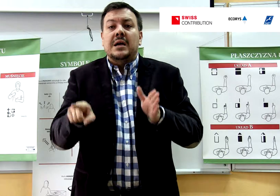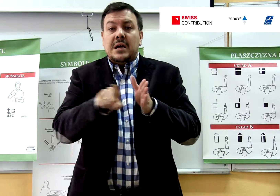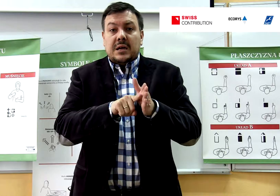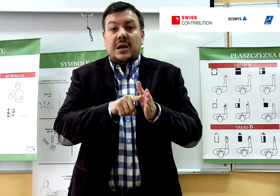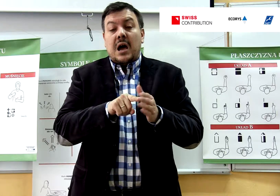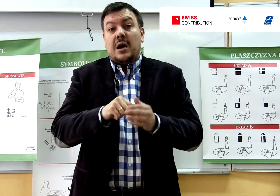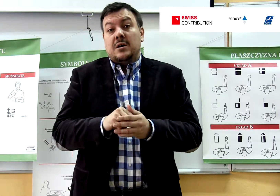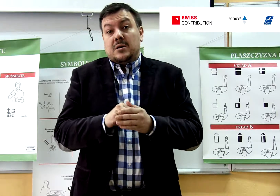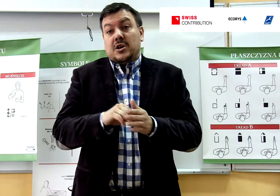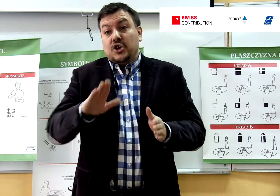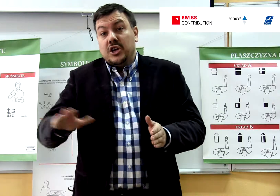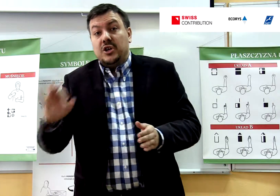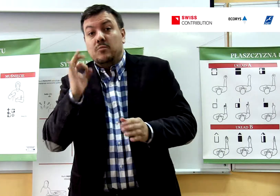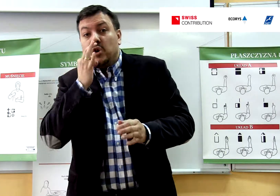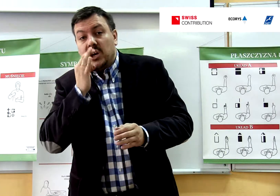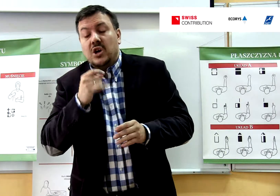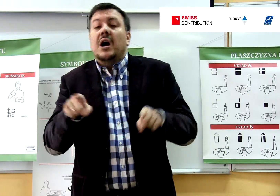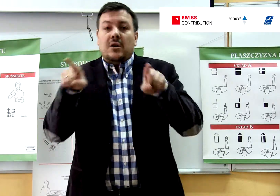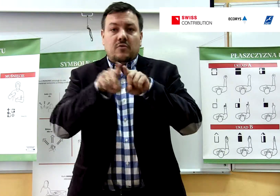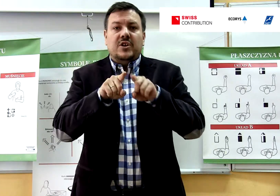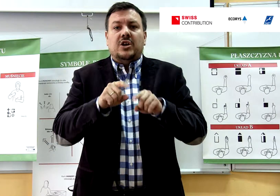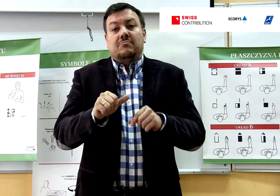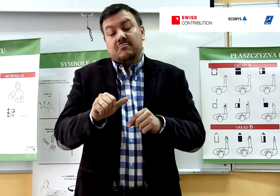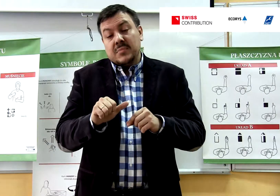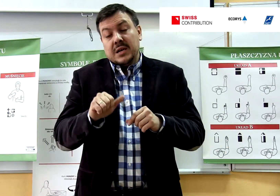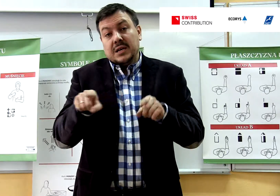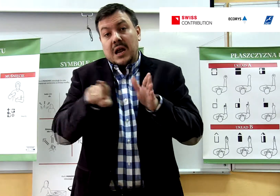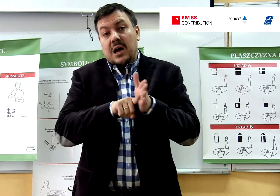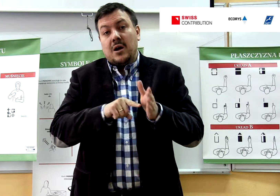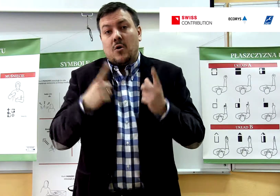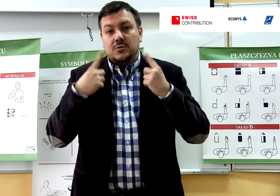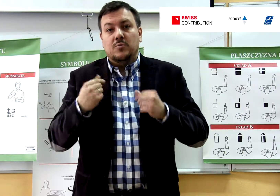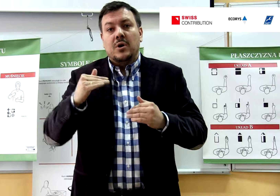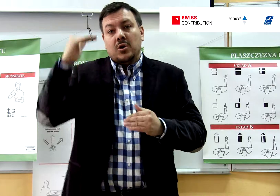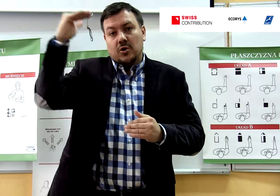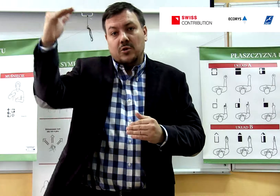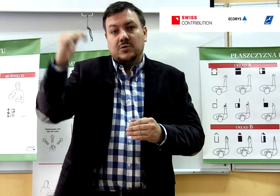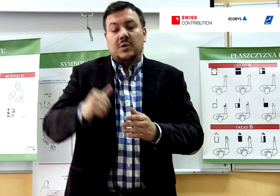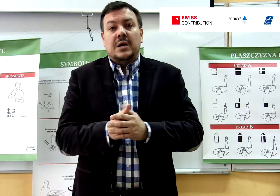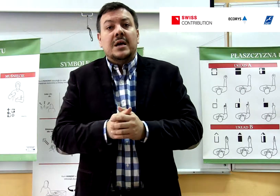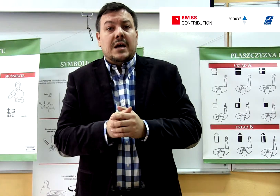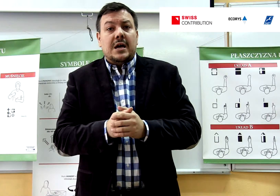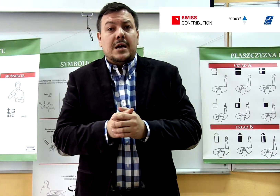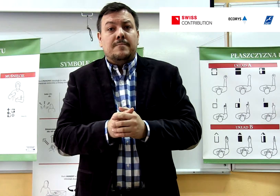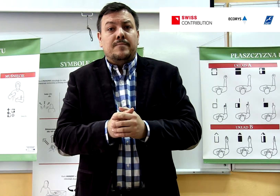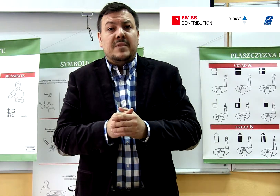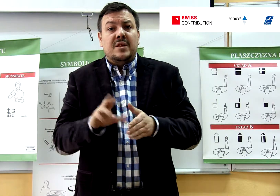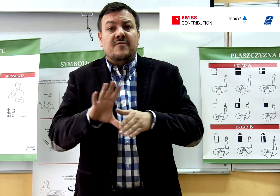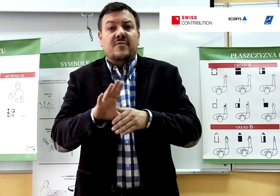dla dzieci i młodzieży, ale również dla osób dorosłych. W